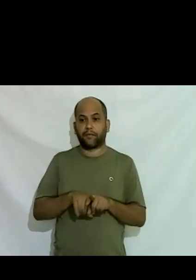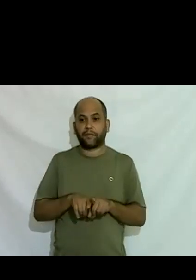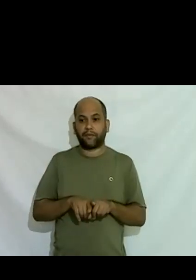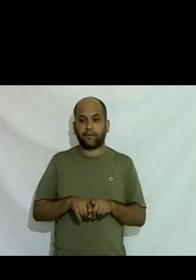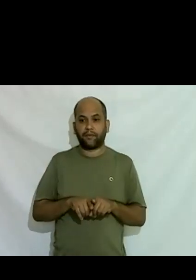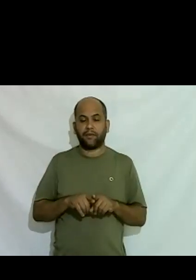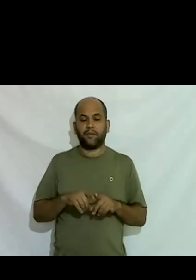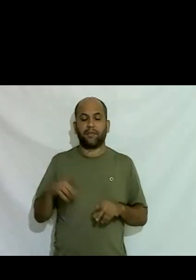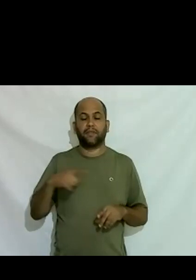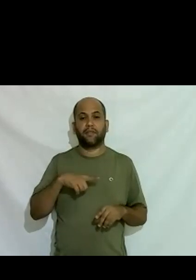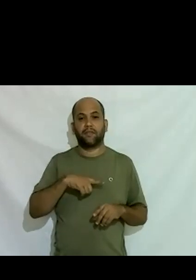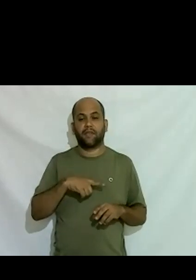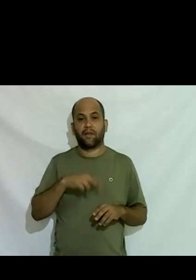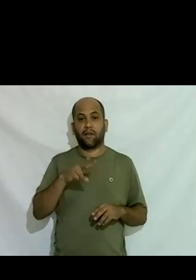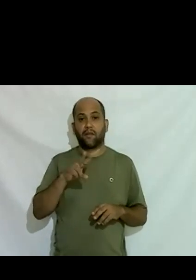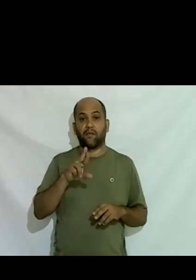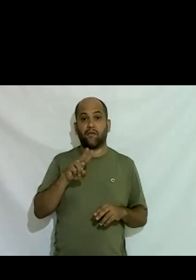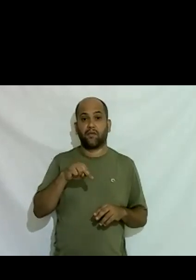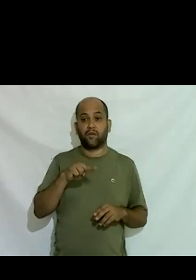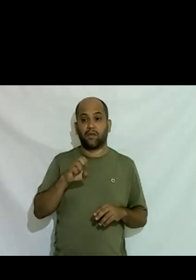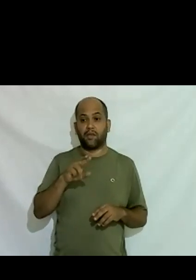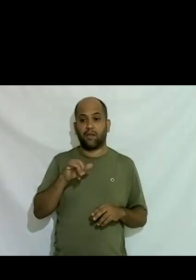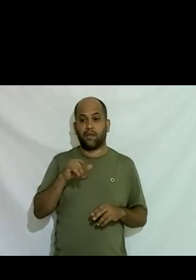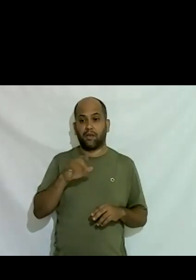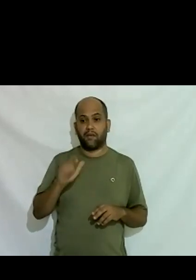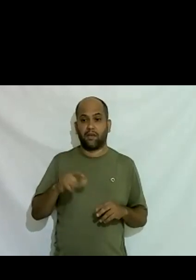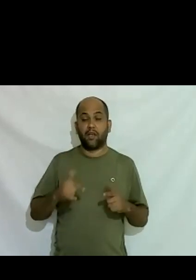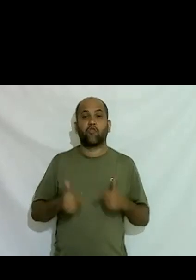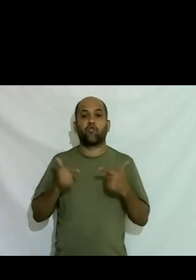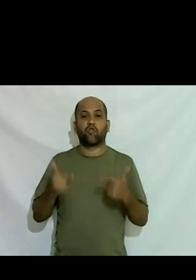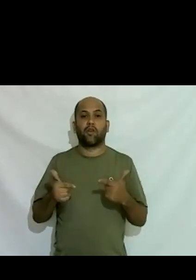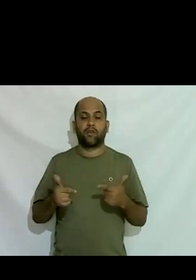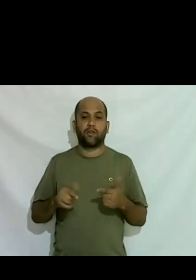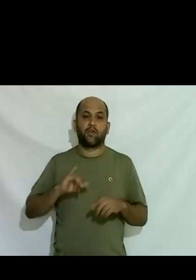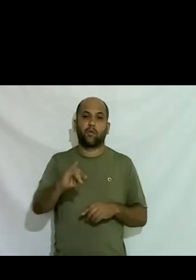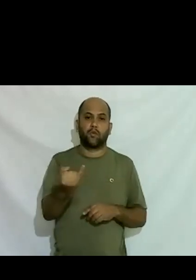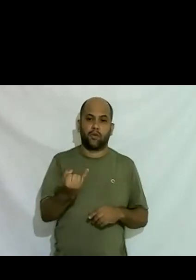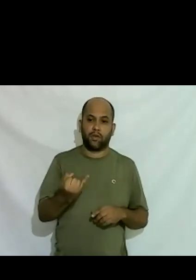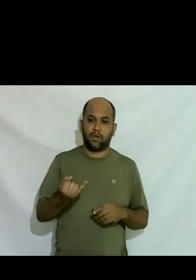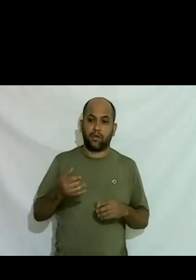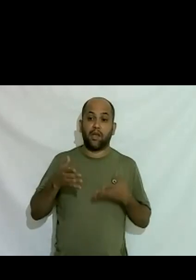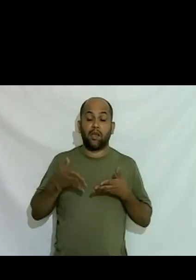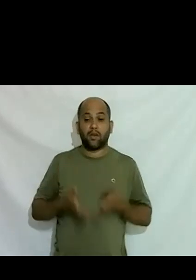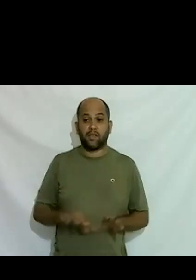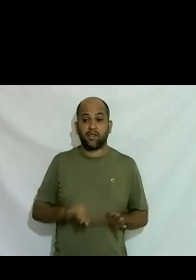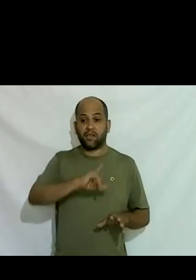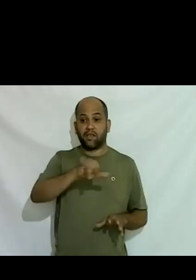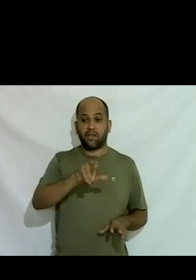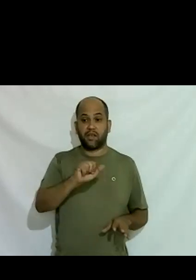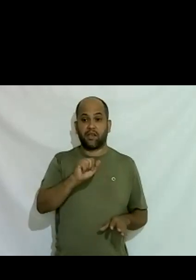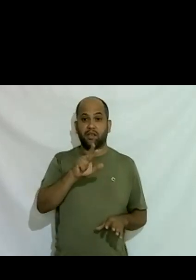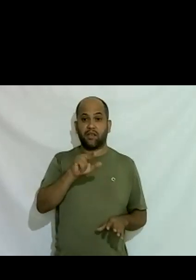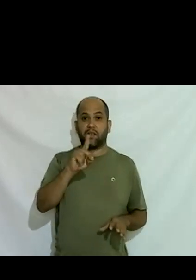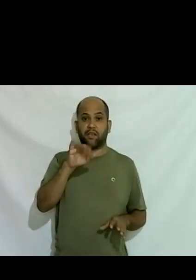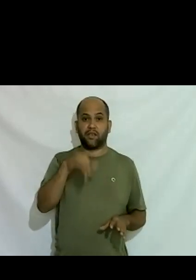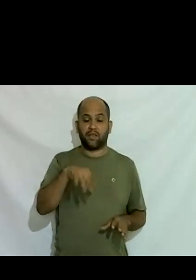vulnerabilidade é sorte e oportunidade eu nasci no Jardim Europa em São Paulo um dos bairros mais chicos de São Paulo